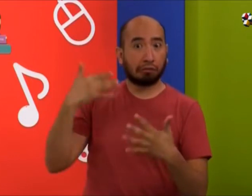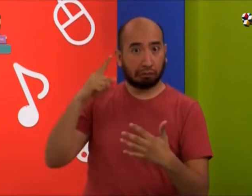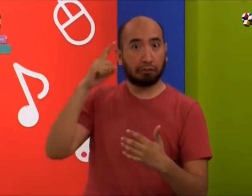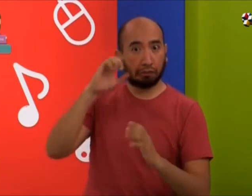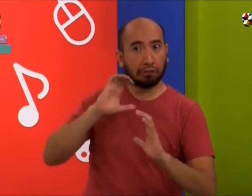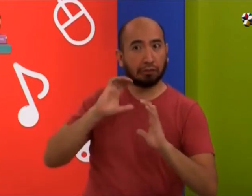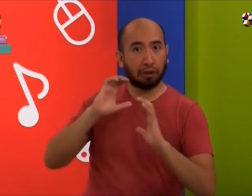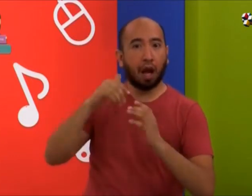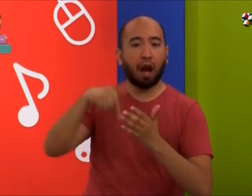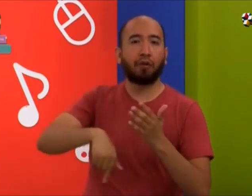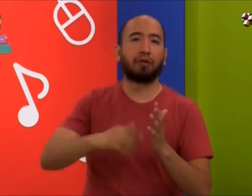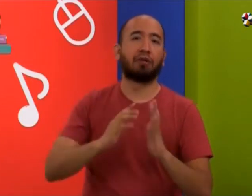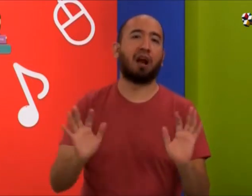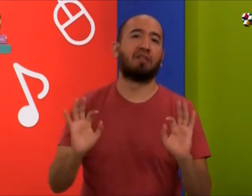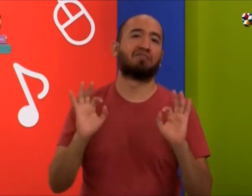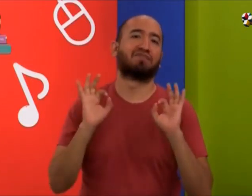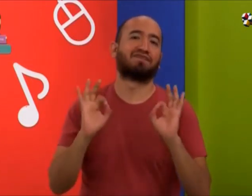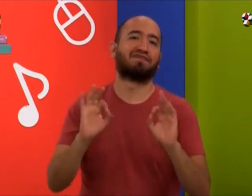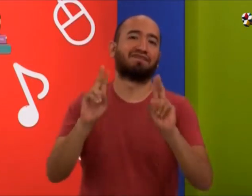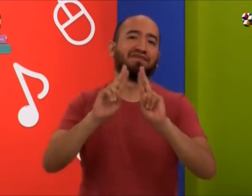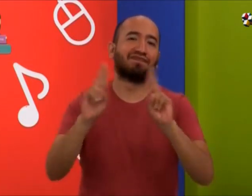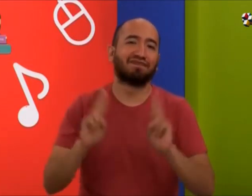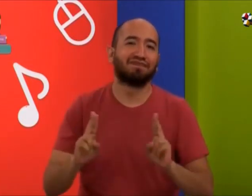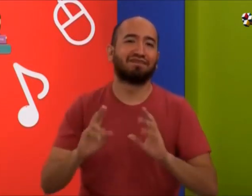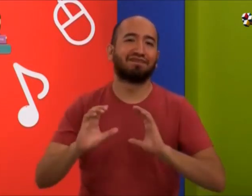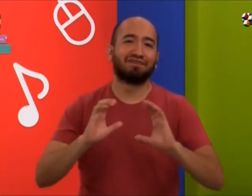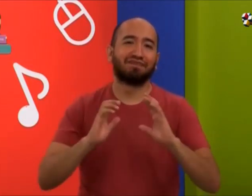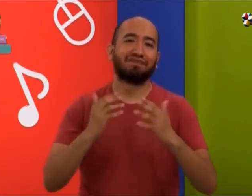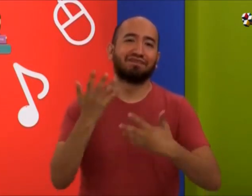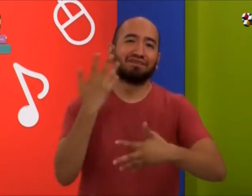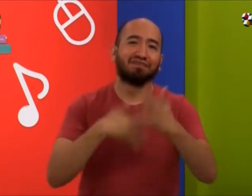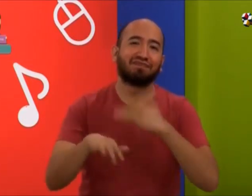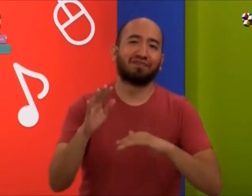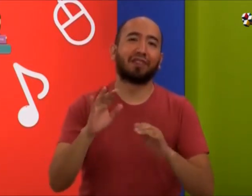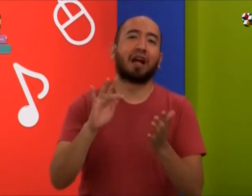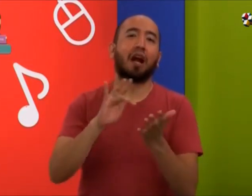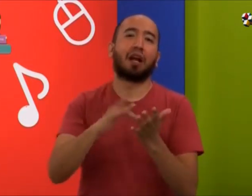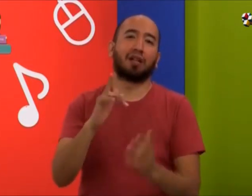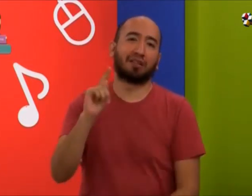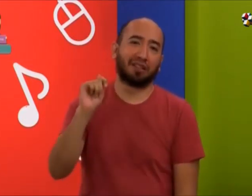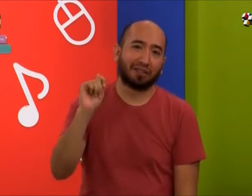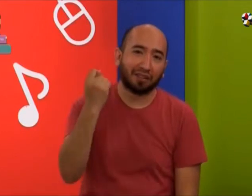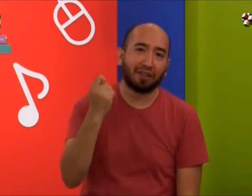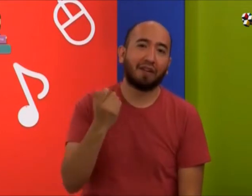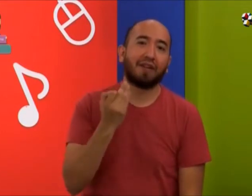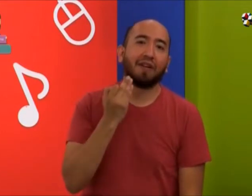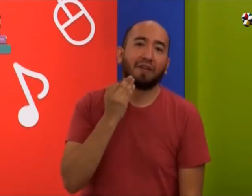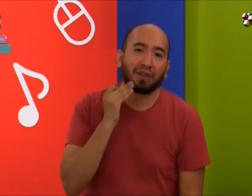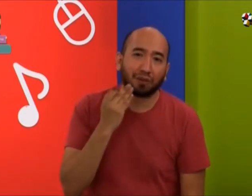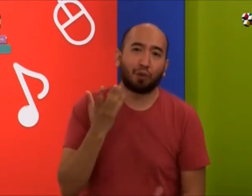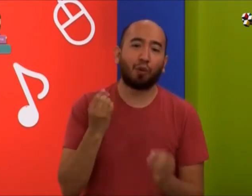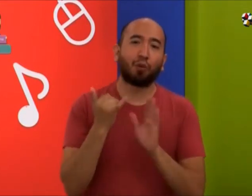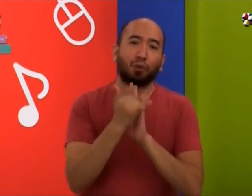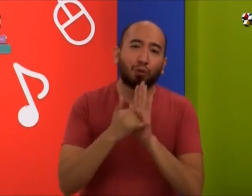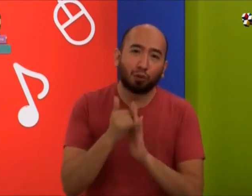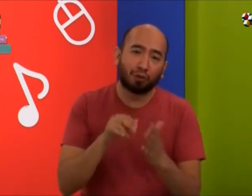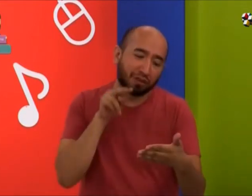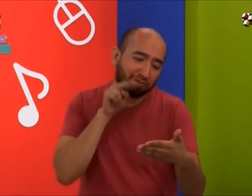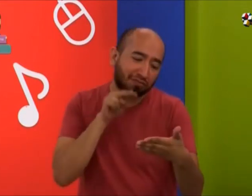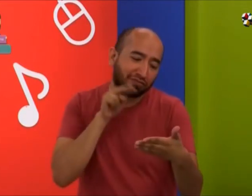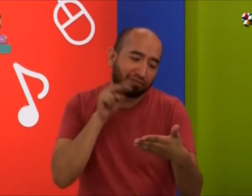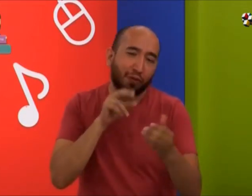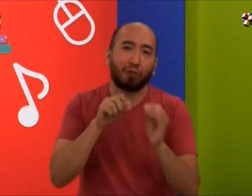Así nosotros aprendemos lengua de señas internacional. Al principio era muy difícil aprenderla. Ahora ya es mucho más fácil comunicarnos con esa lengua. Gracias a la tecnología,